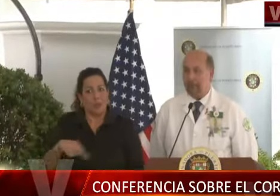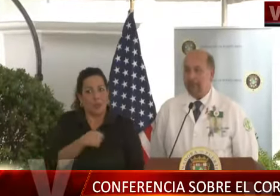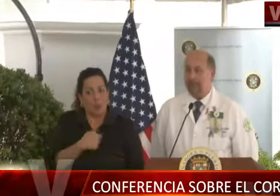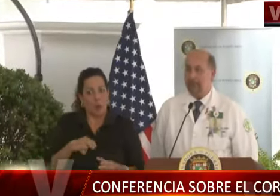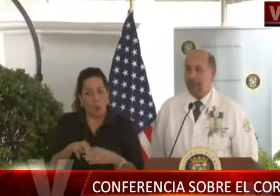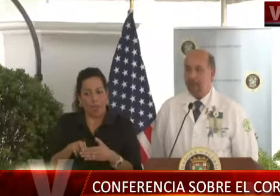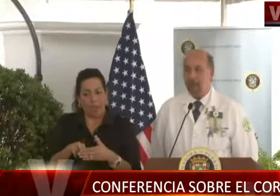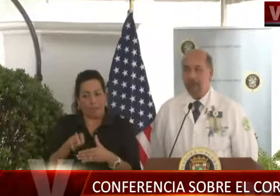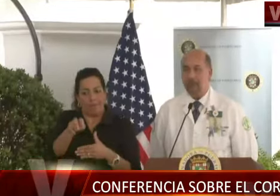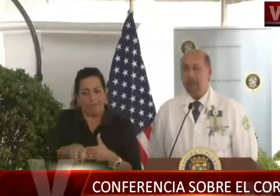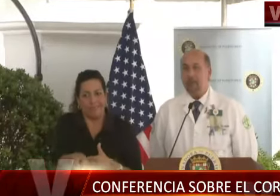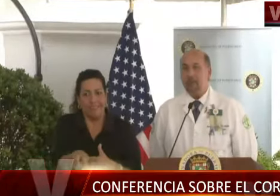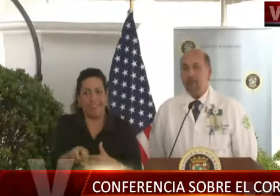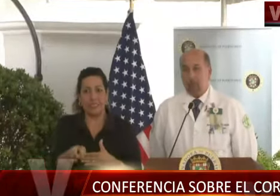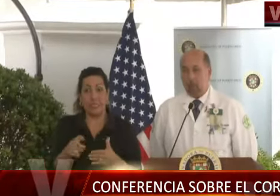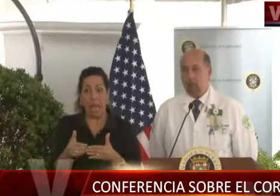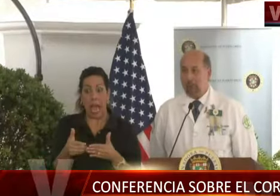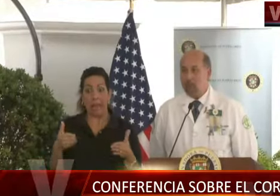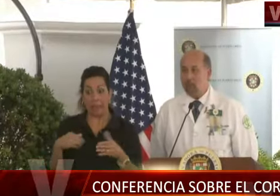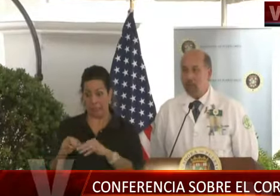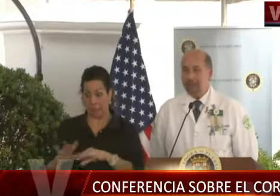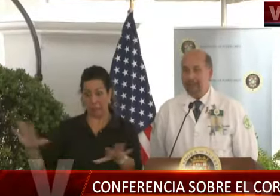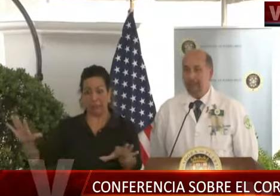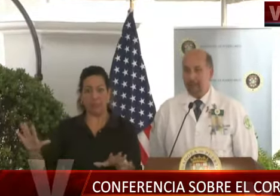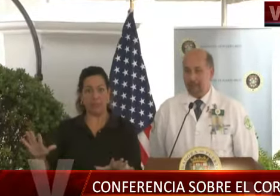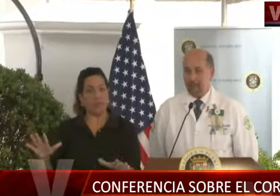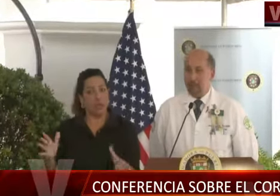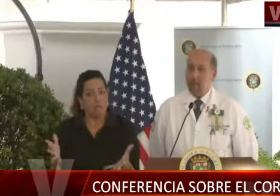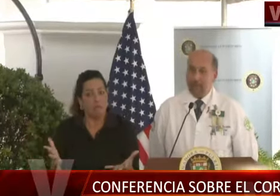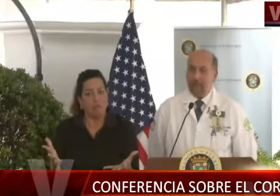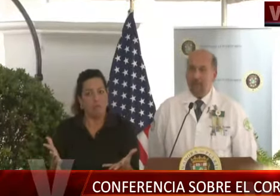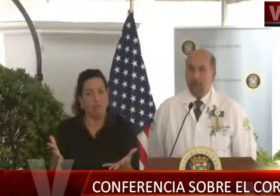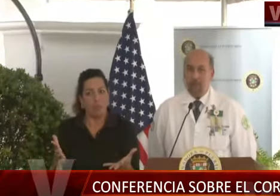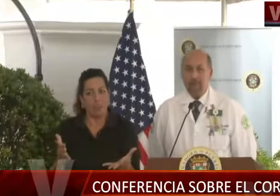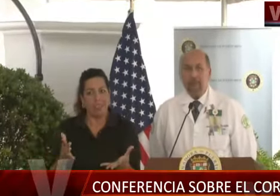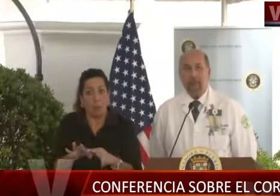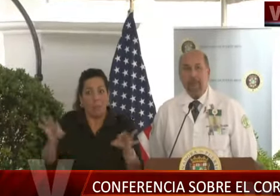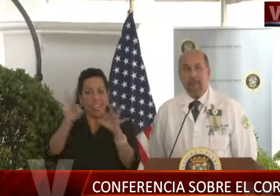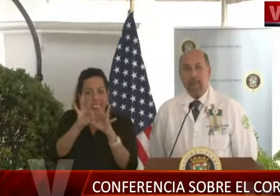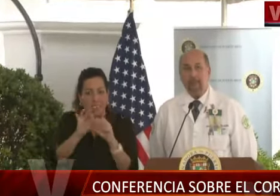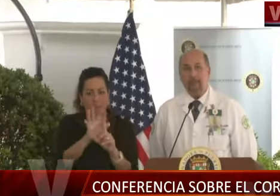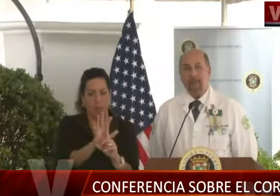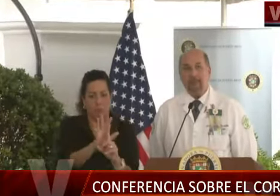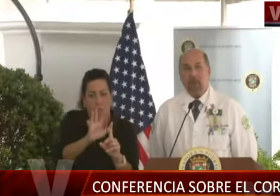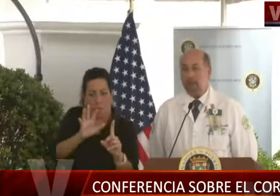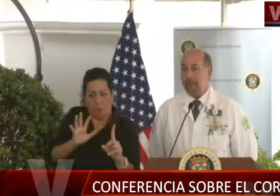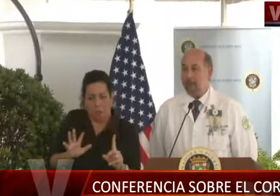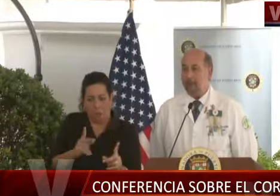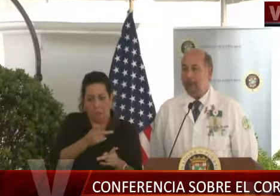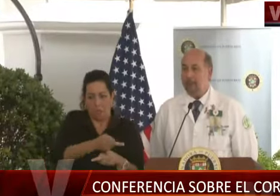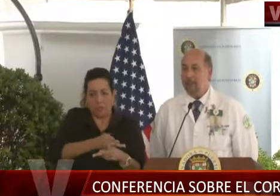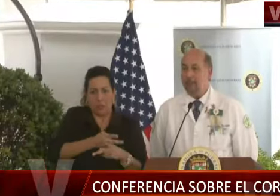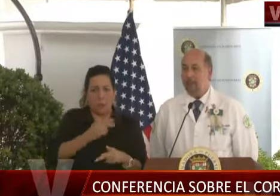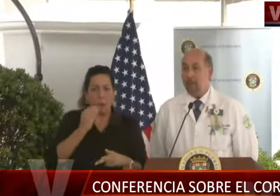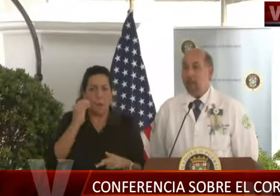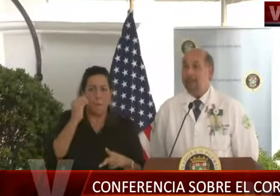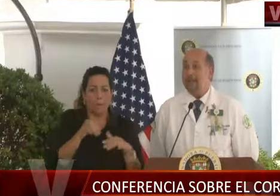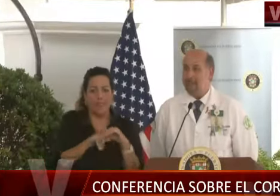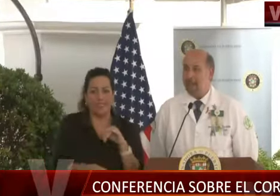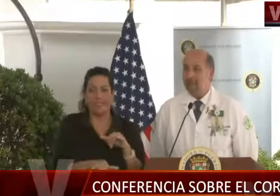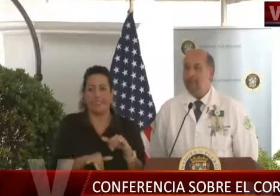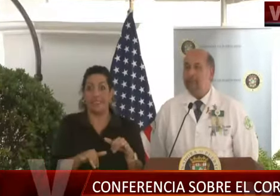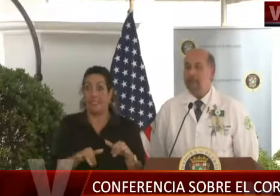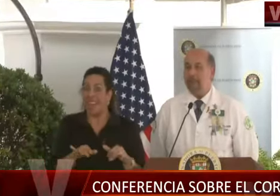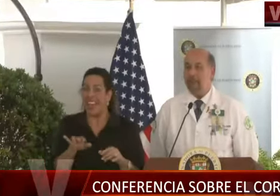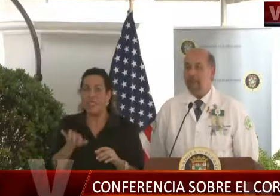antes de que la ola haya subido, podemos lograr mucho, y el distanciamiento social que tomó la señora gobernadora fue